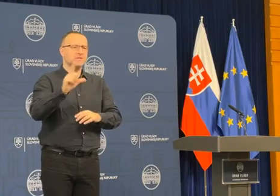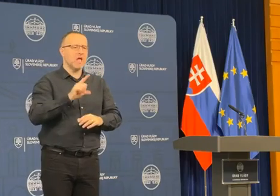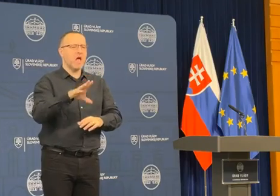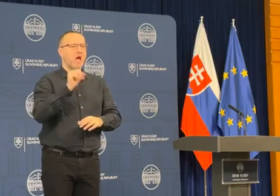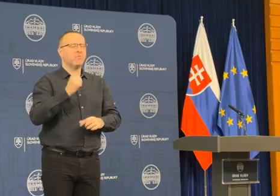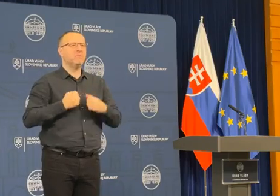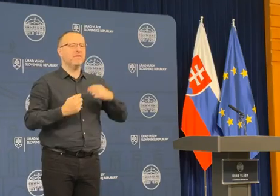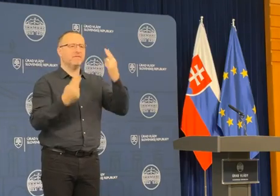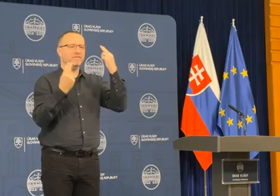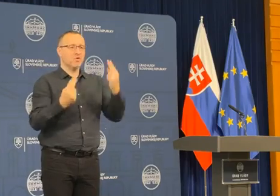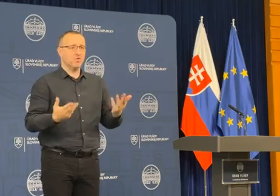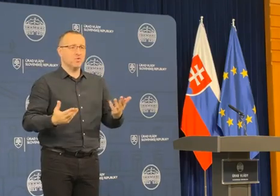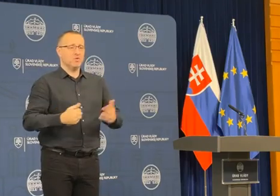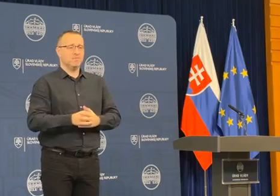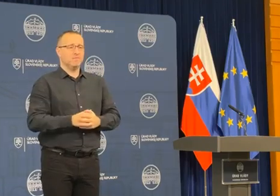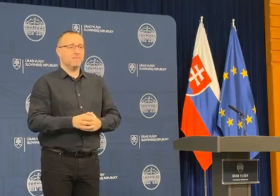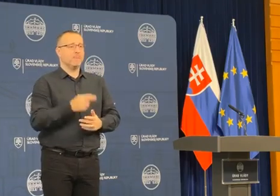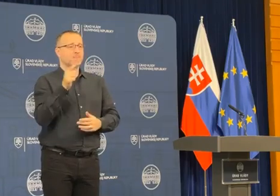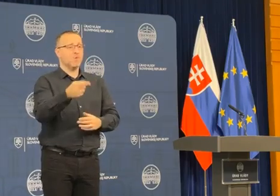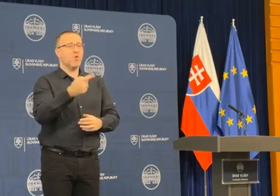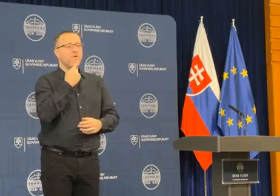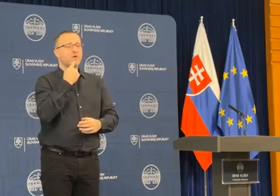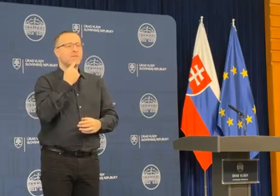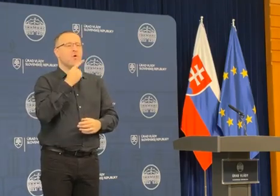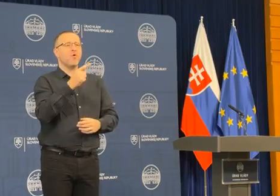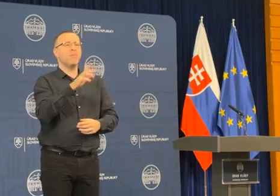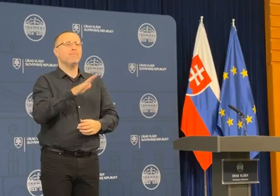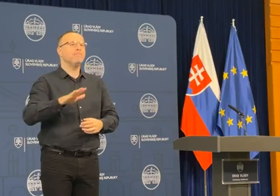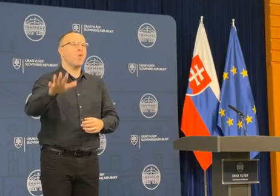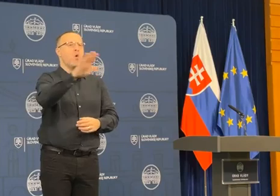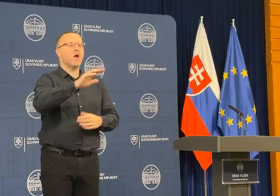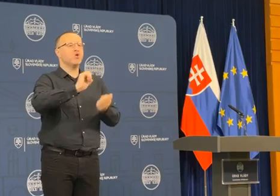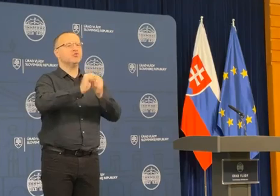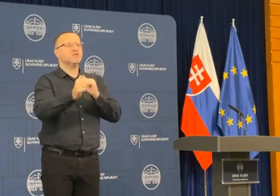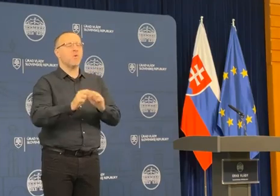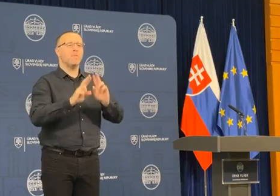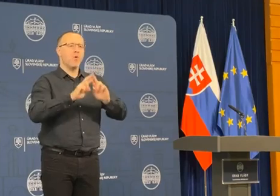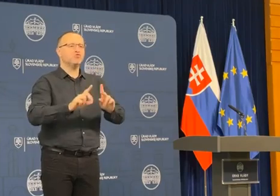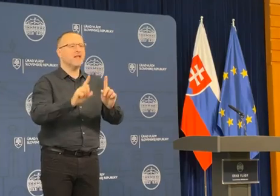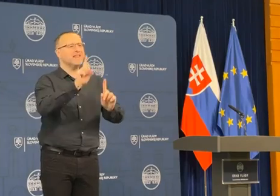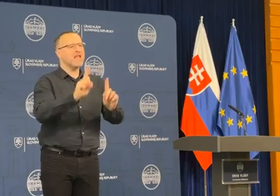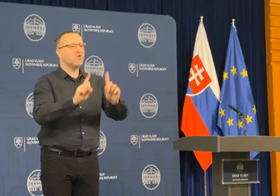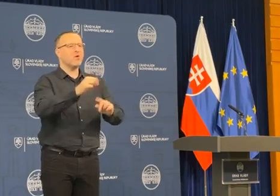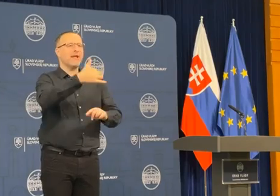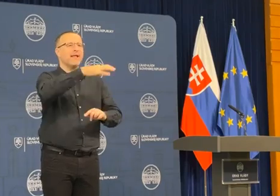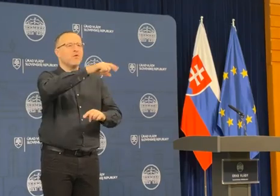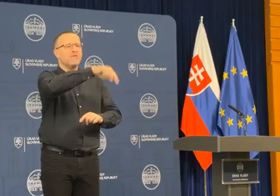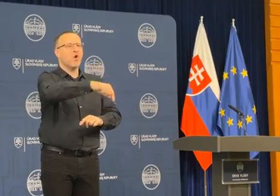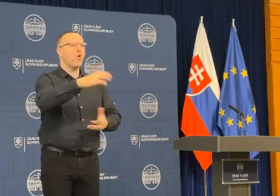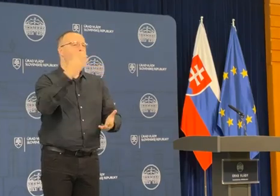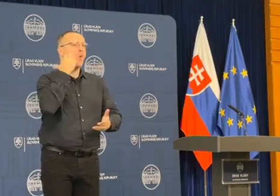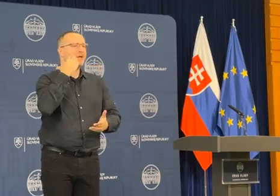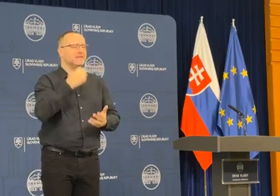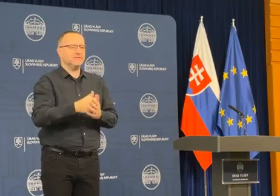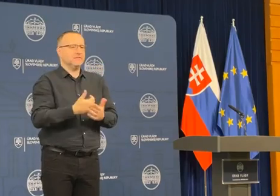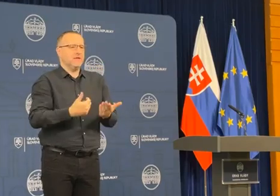aby sme vyhodnocovali, lebo toto hovoríme o plošných číslach. Ale môže byť, že niektoré obce napríklad nemali